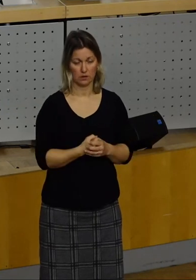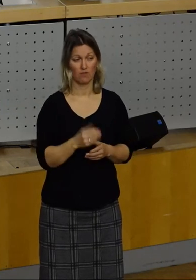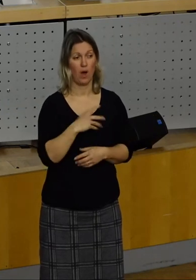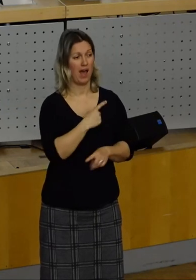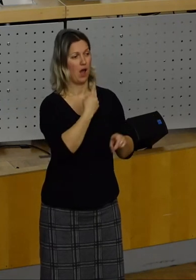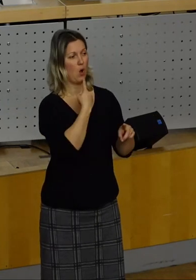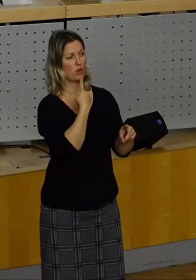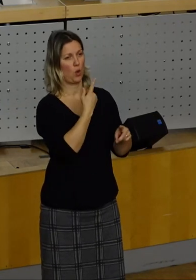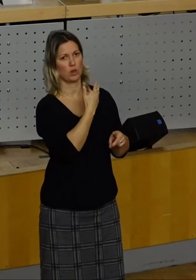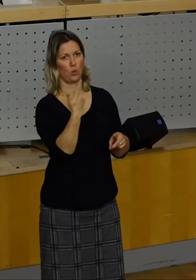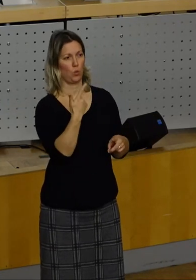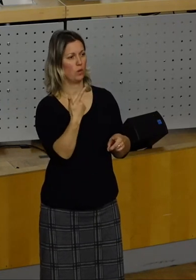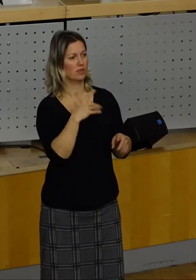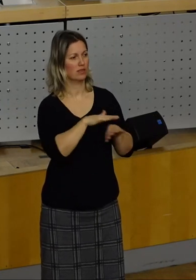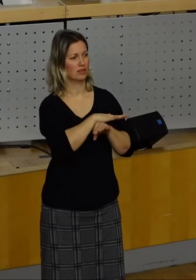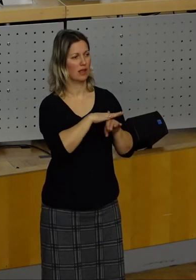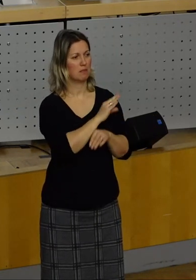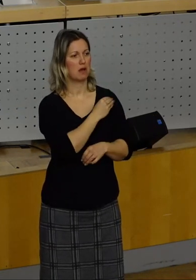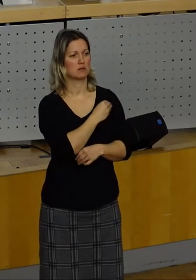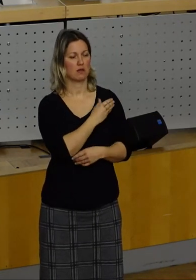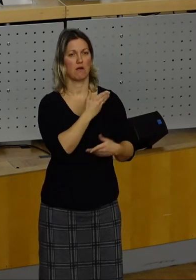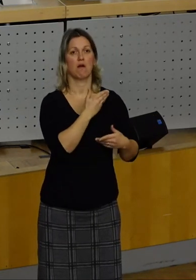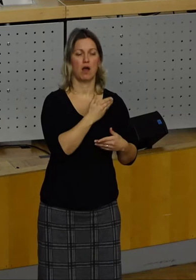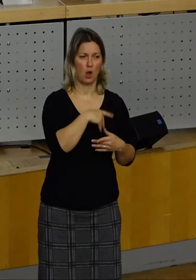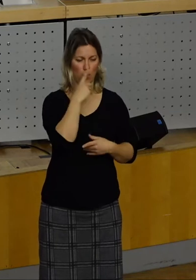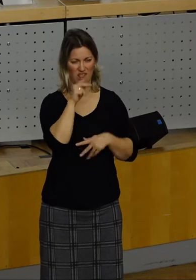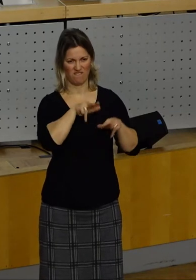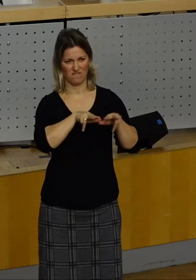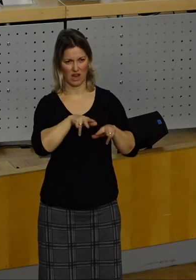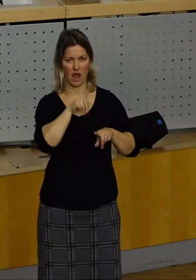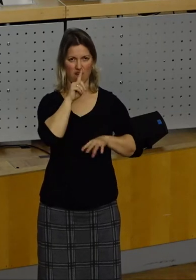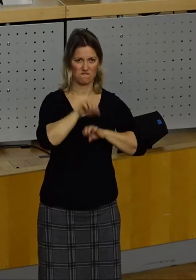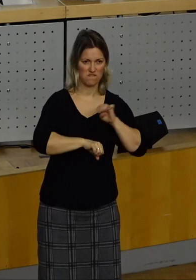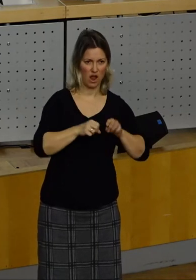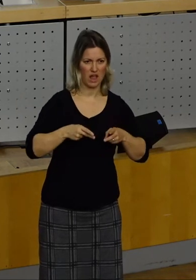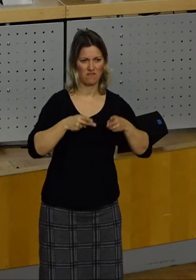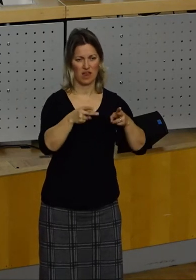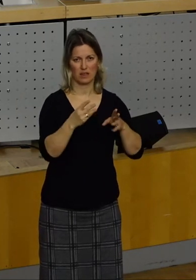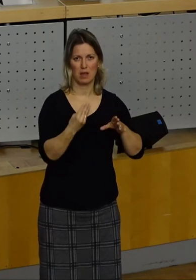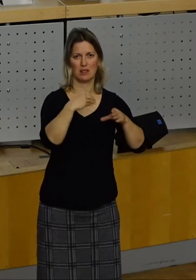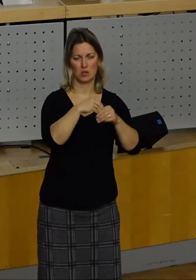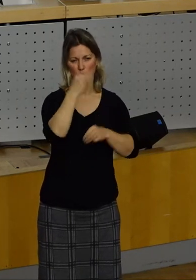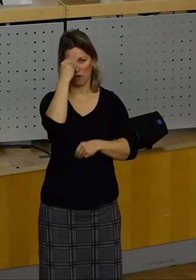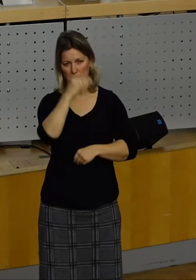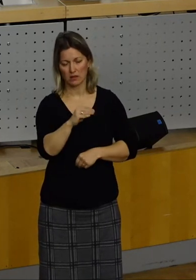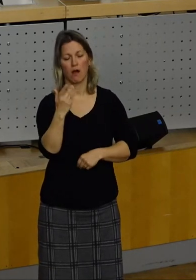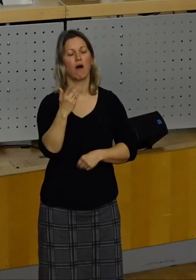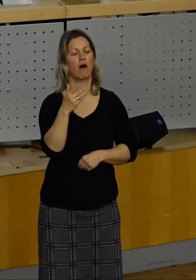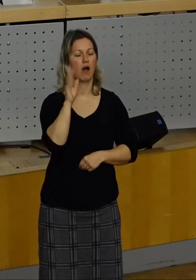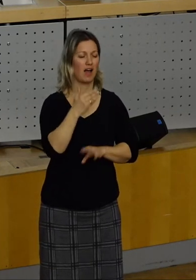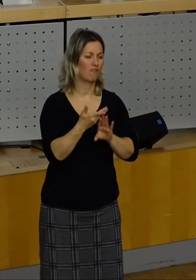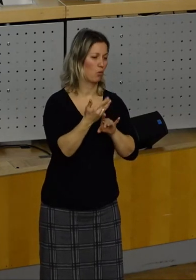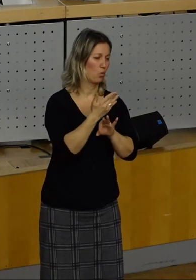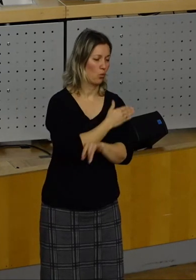-Grün-Lager. Kommt immer wieder bei Verkehrs und Radwegen der Vermerk, dass die früher CDU und